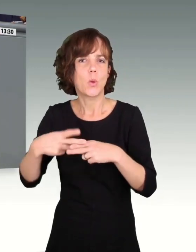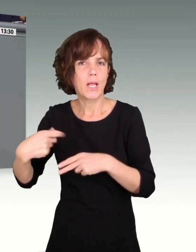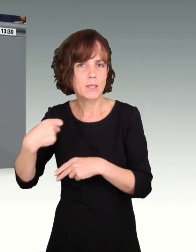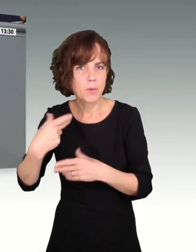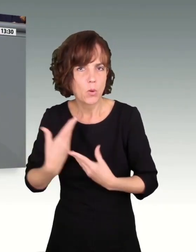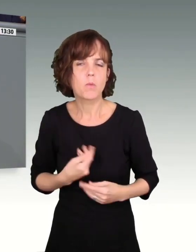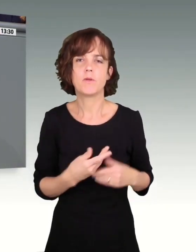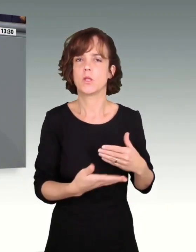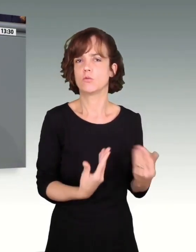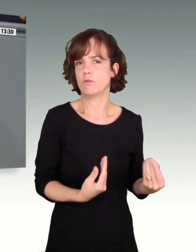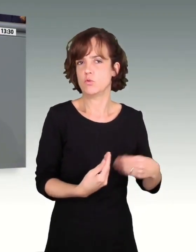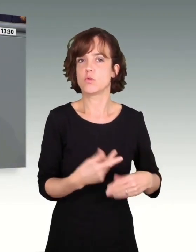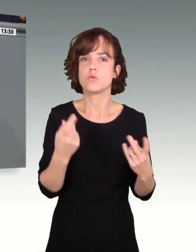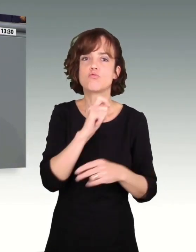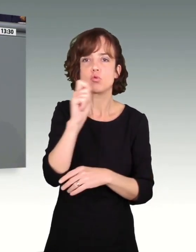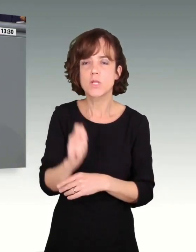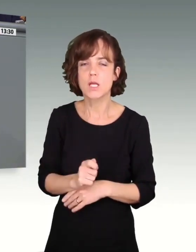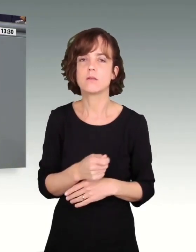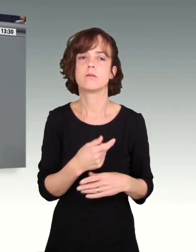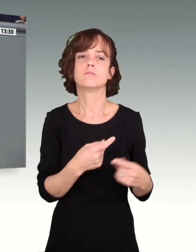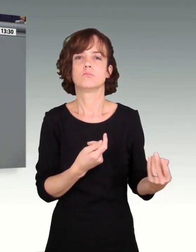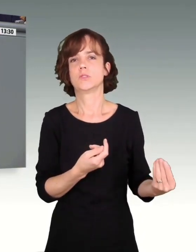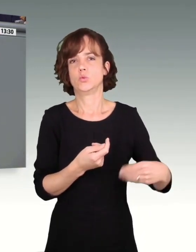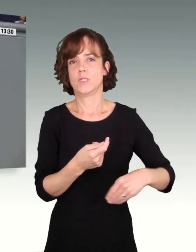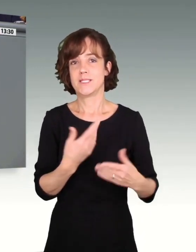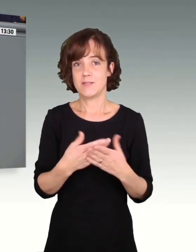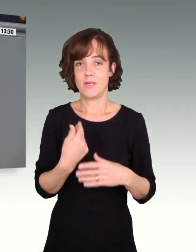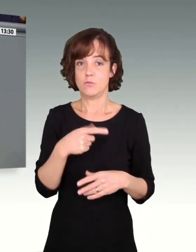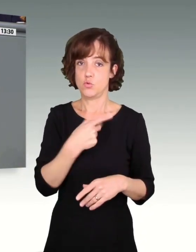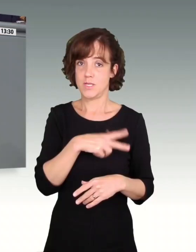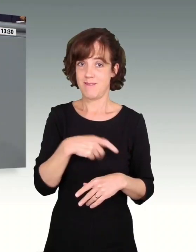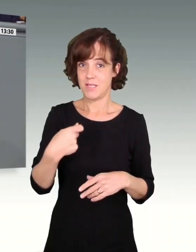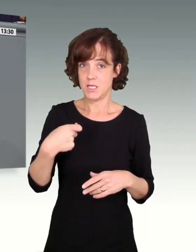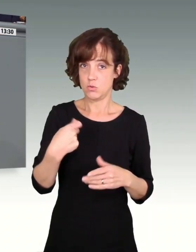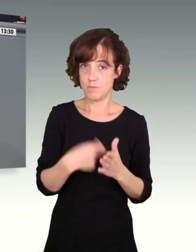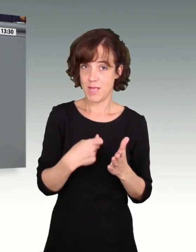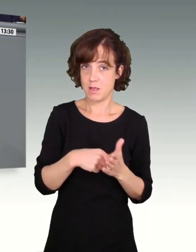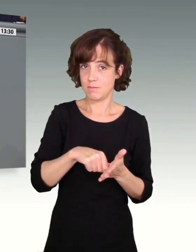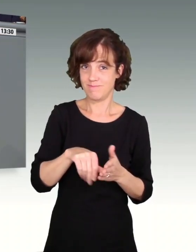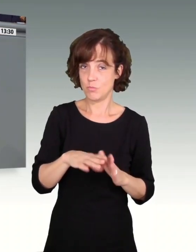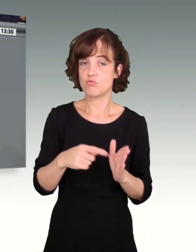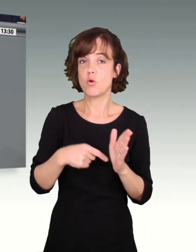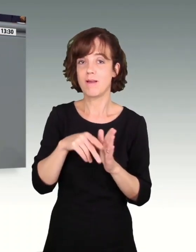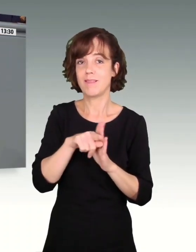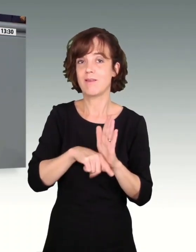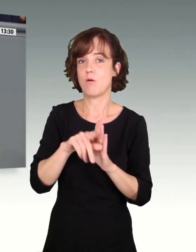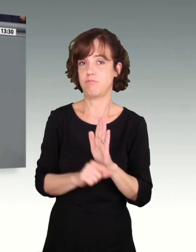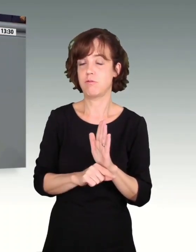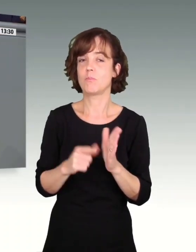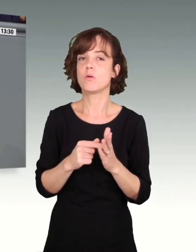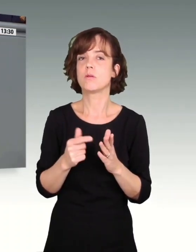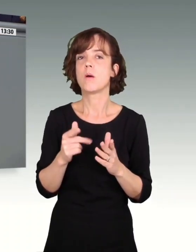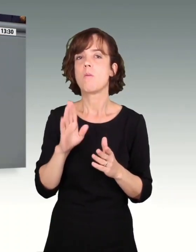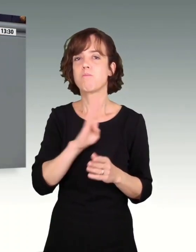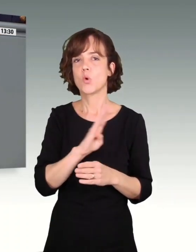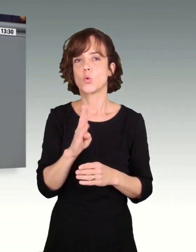Deswegen muss man bei Minijobs eben aktuell auch keine Sozialversicherungsbeiträge zahlen und hat auch einen reduzierten Steuertarif. Das heißt, man hat mehr oder weniger